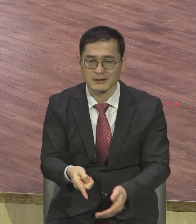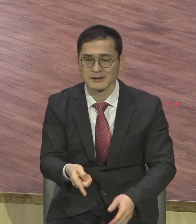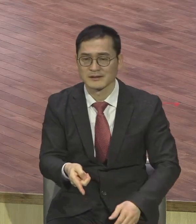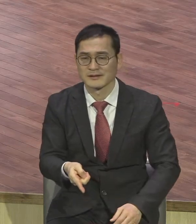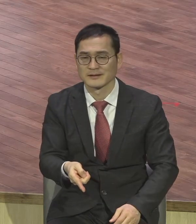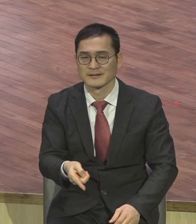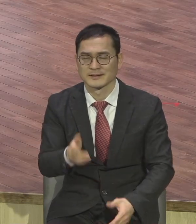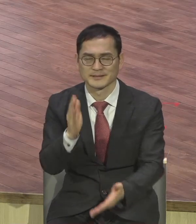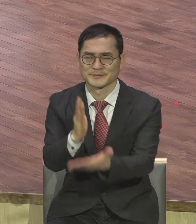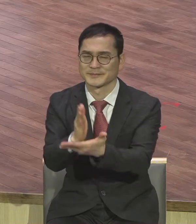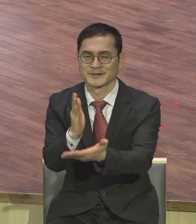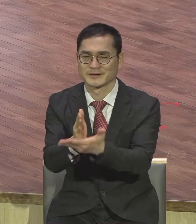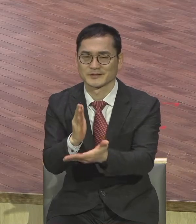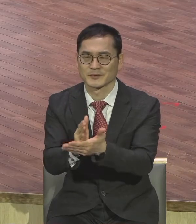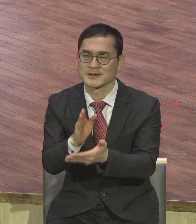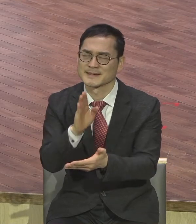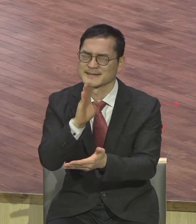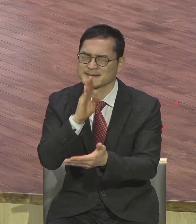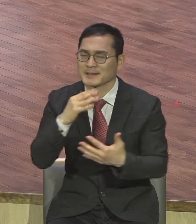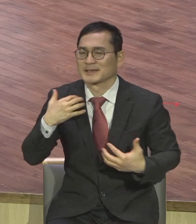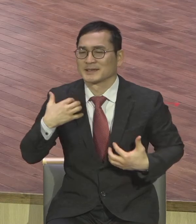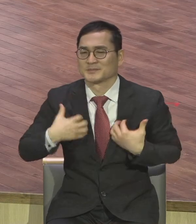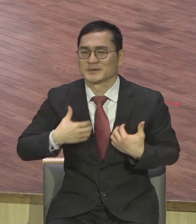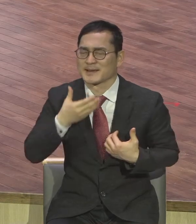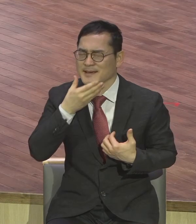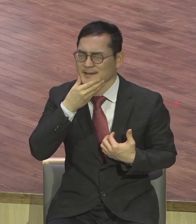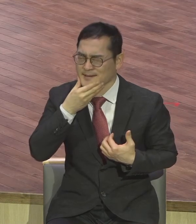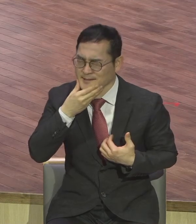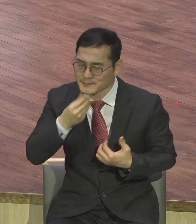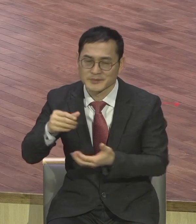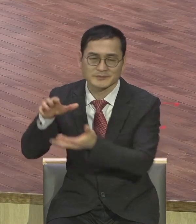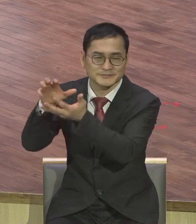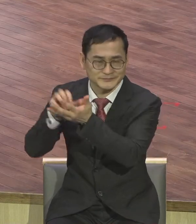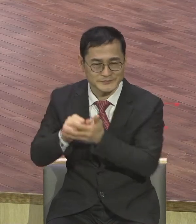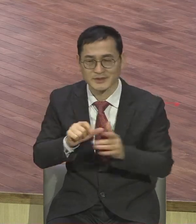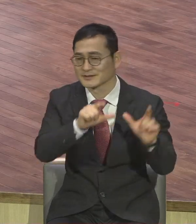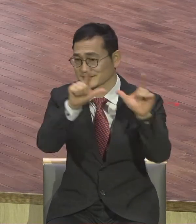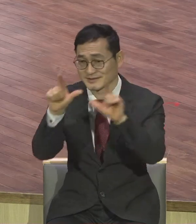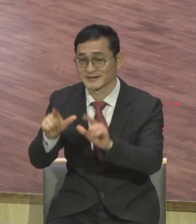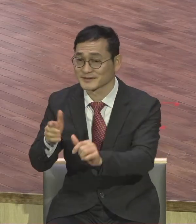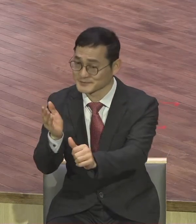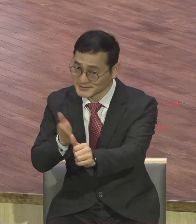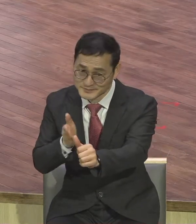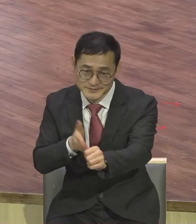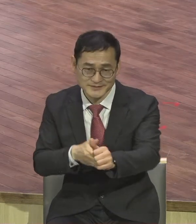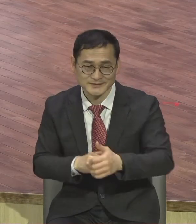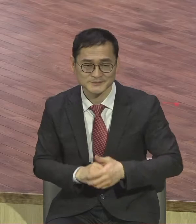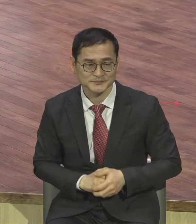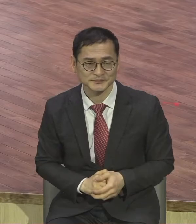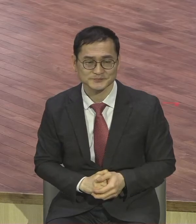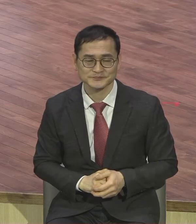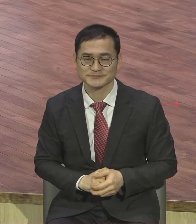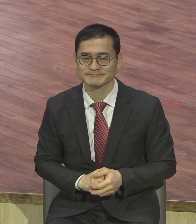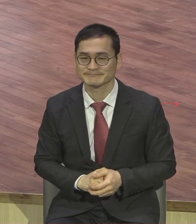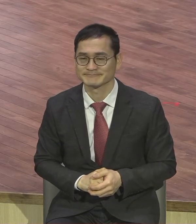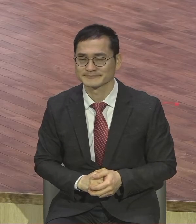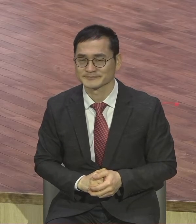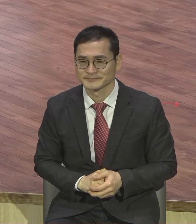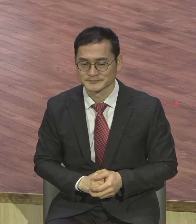그래서 지금 이 자리가 너무 중요하고 훈련의 자리를 소중히 여기야 한다 그런 말씀이